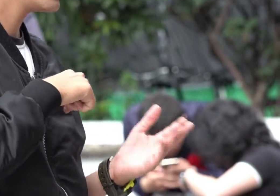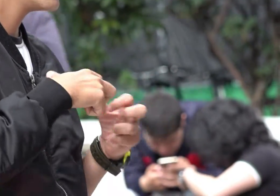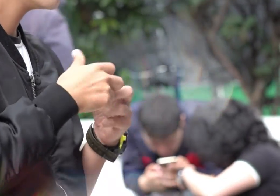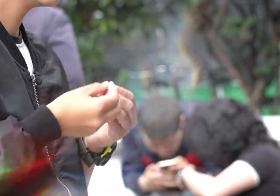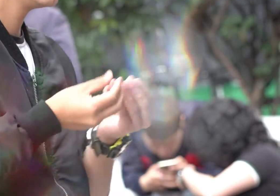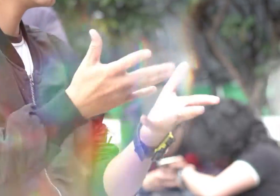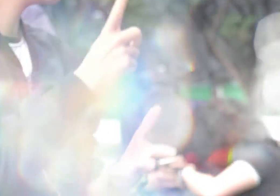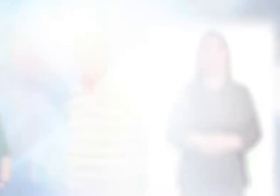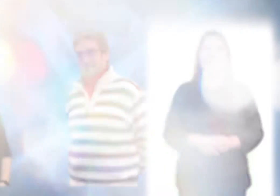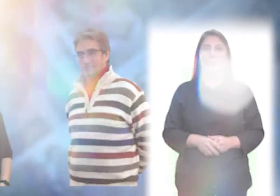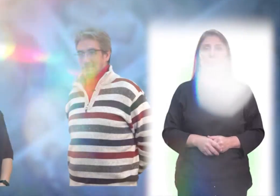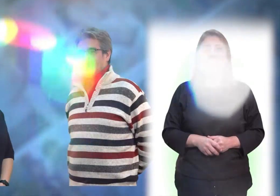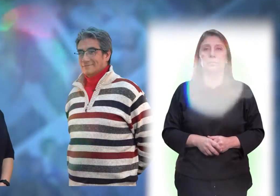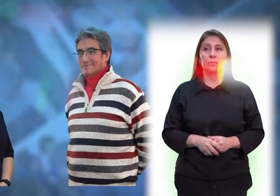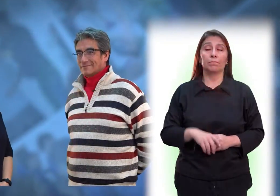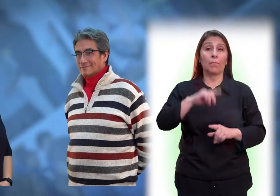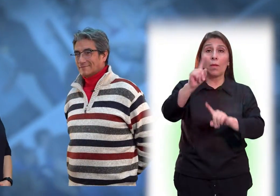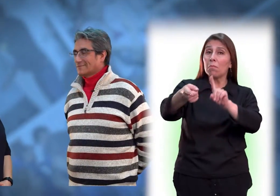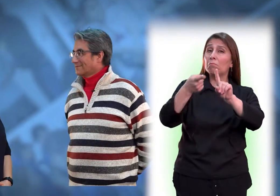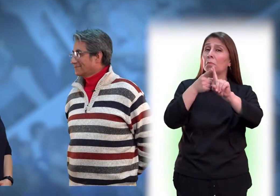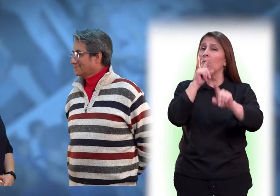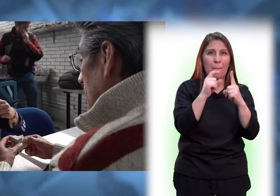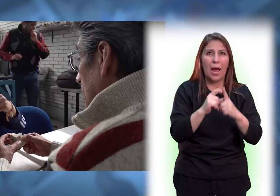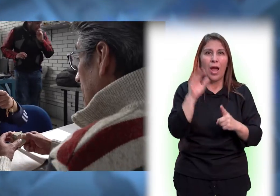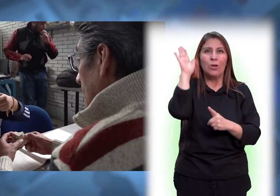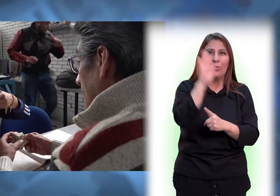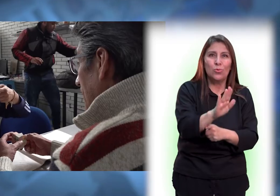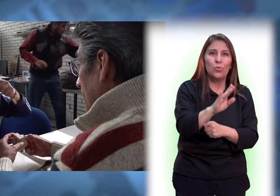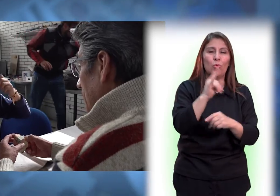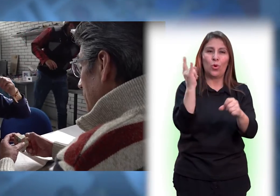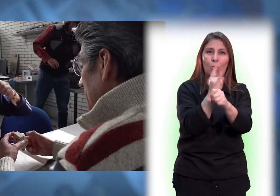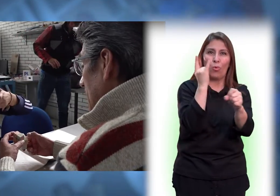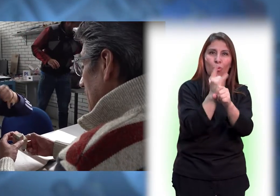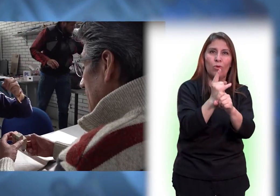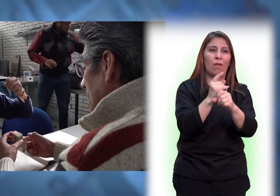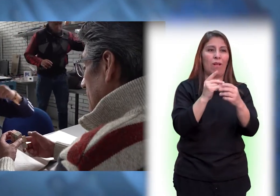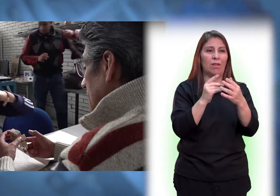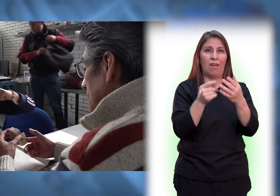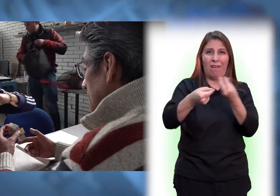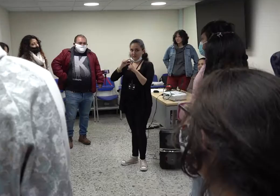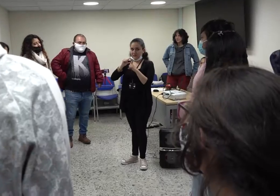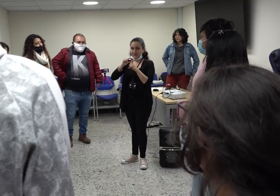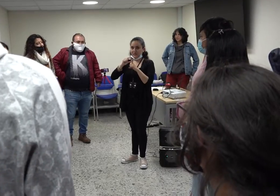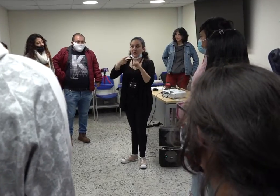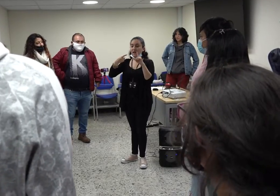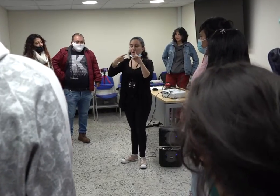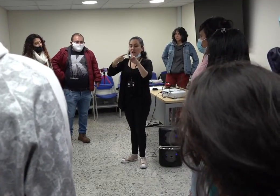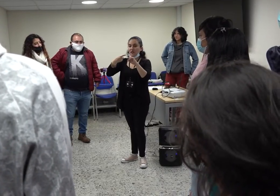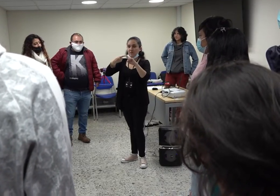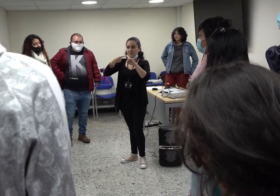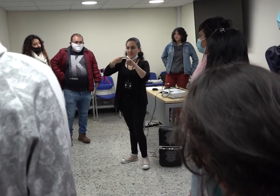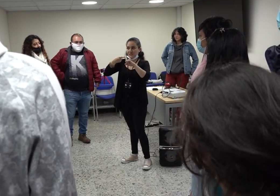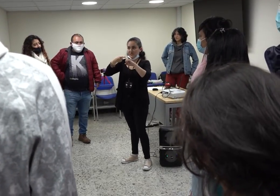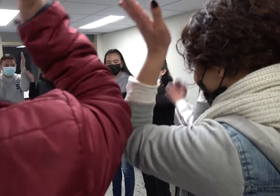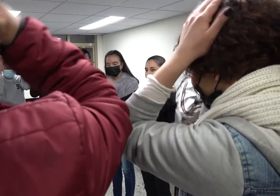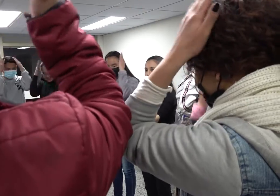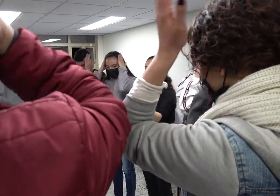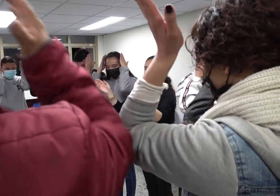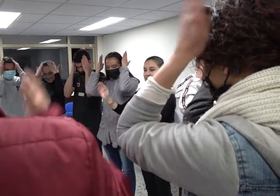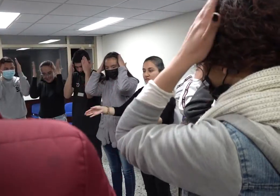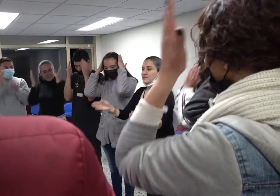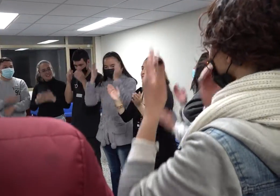El proyecto Manos y Pensamiento durante casi 20 años ha vinculado estudiantes sordos a la vida universitaria.